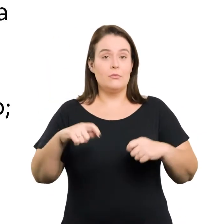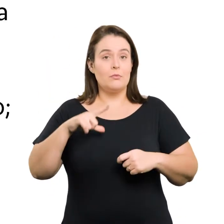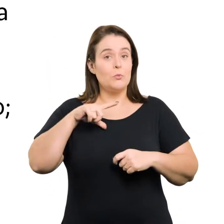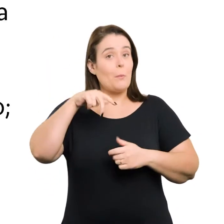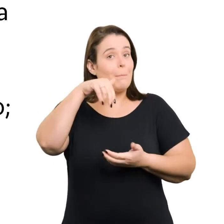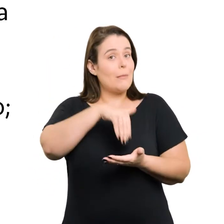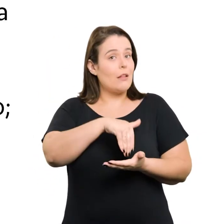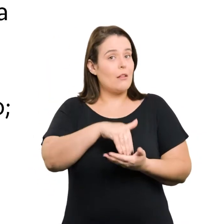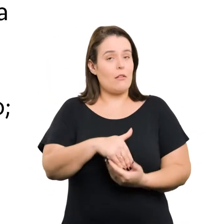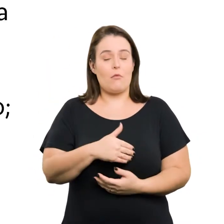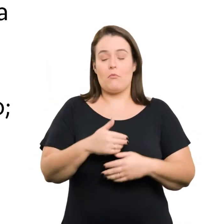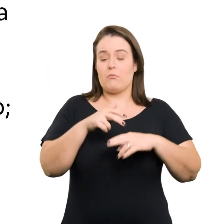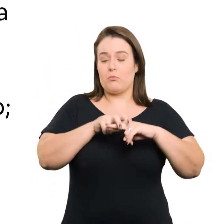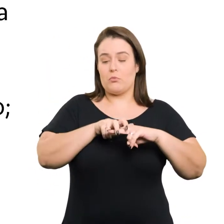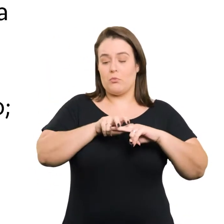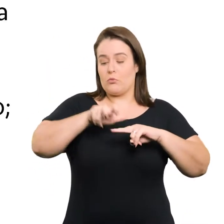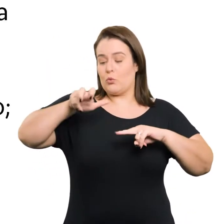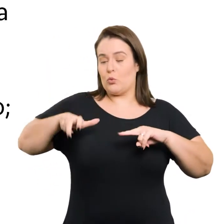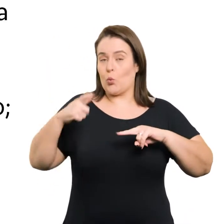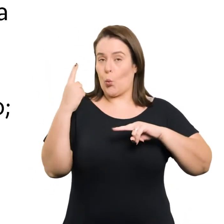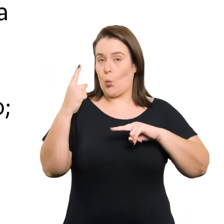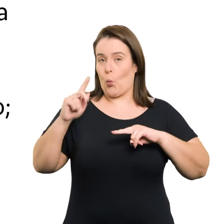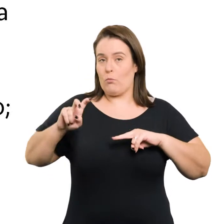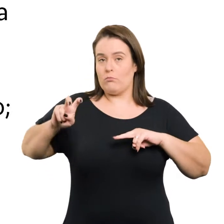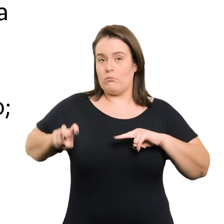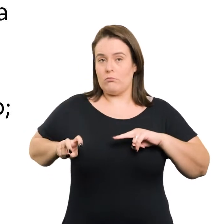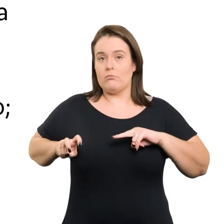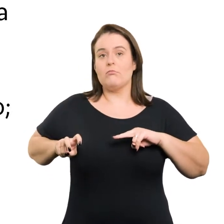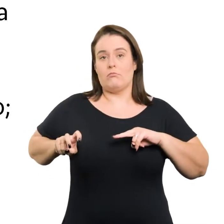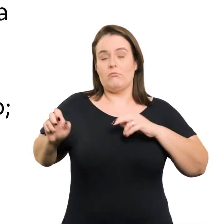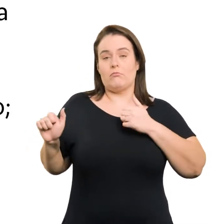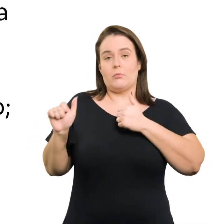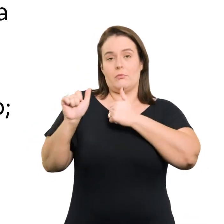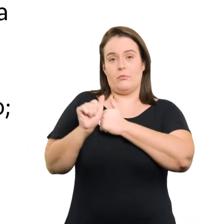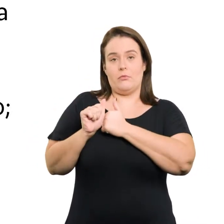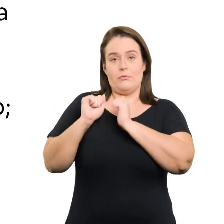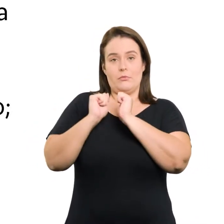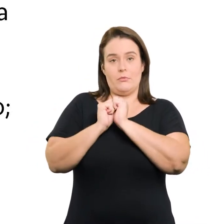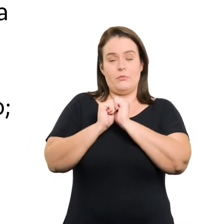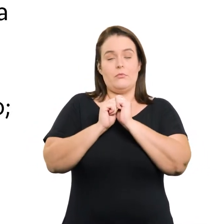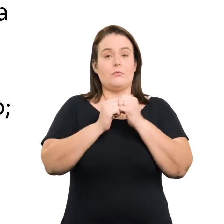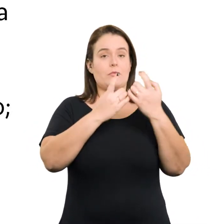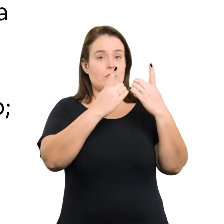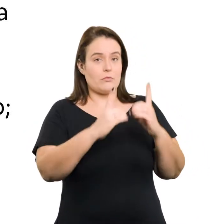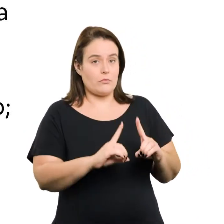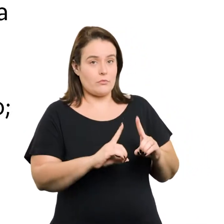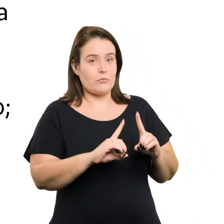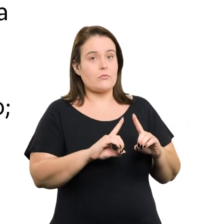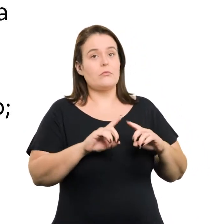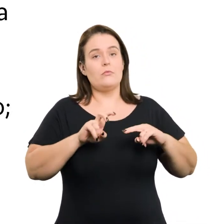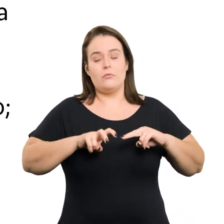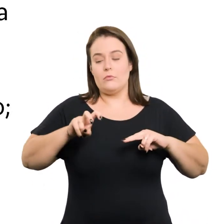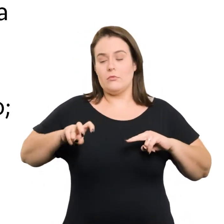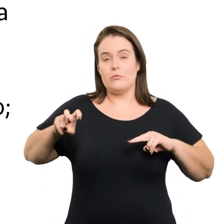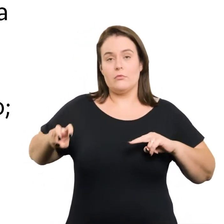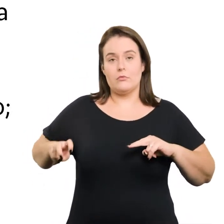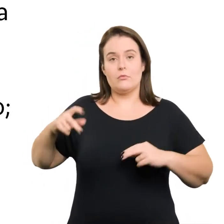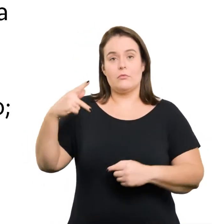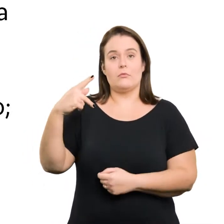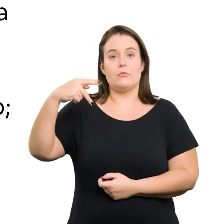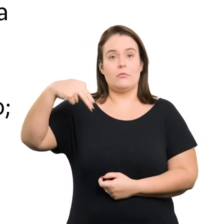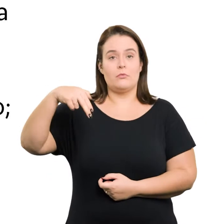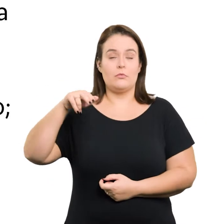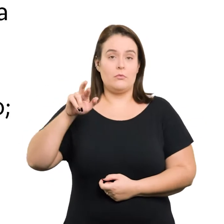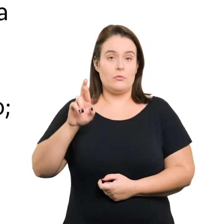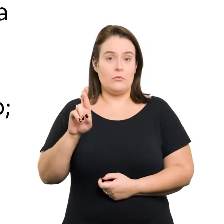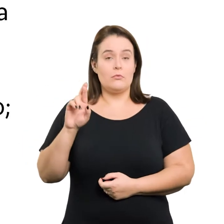um assento companheiro ao lado de cada espaço reservado para pessoa com deficiência e dos assentos destinados